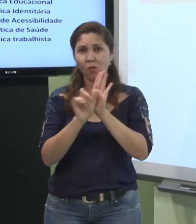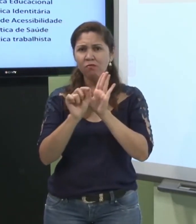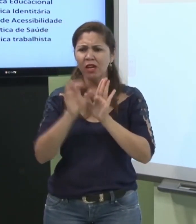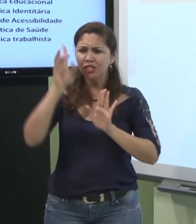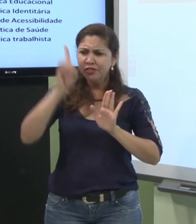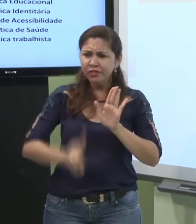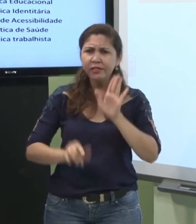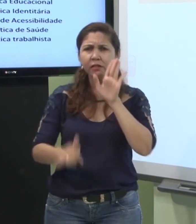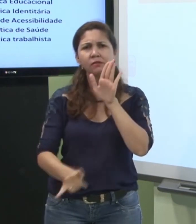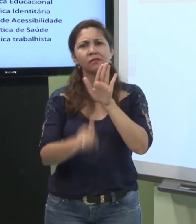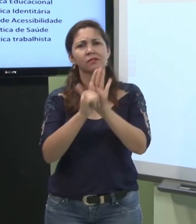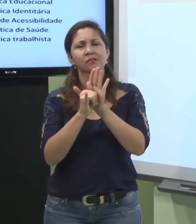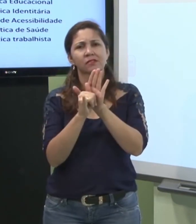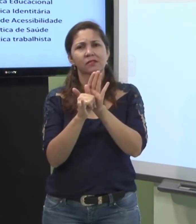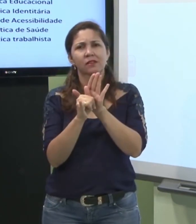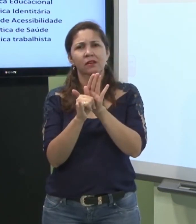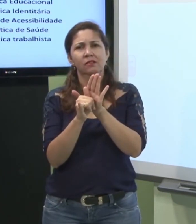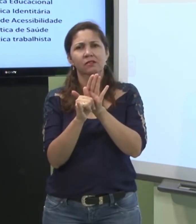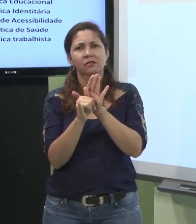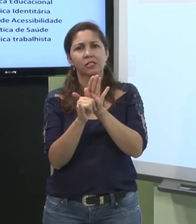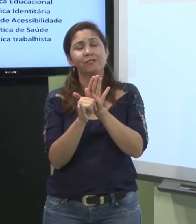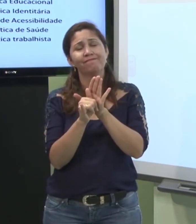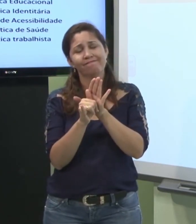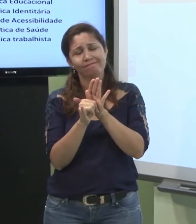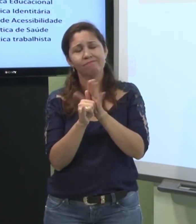então política identitária